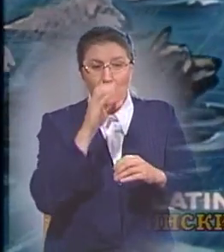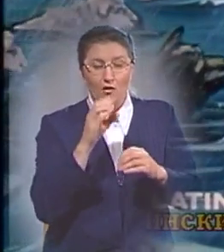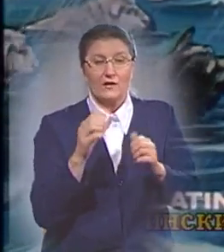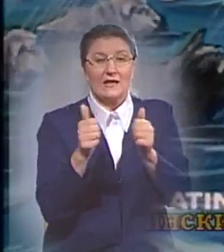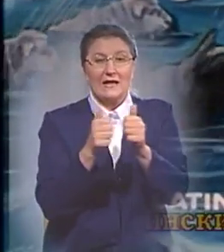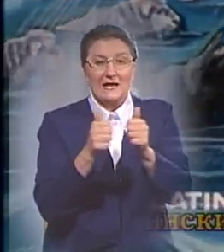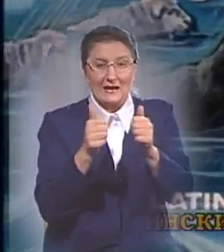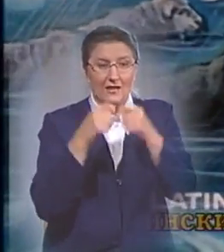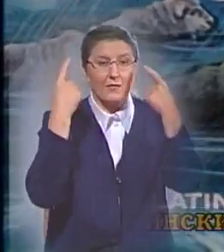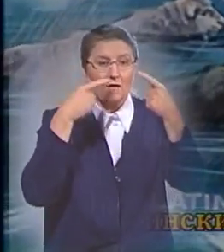овцой.